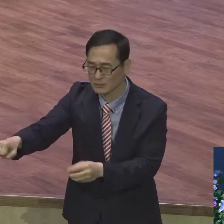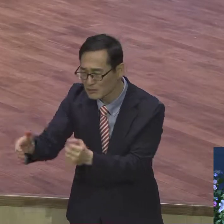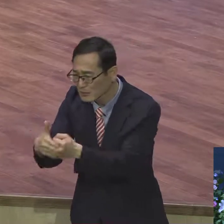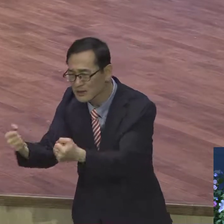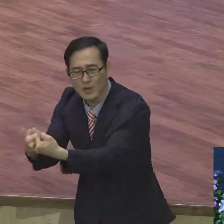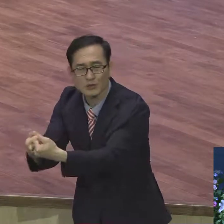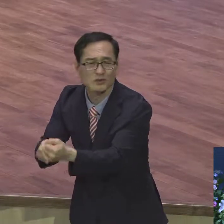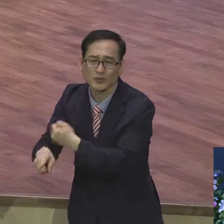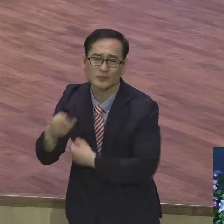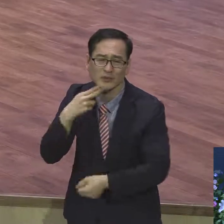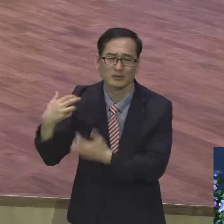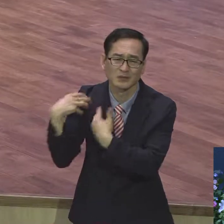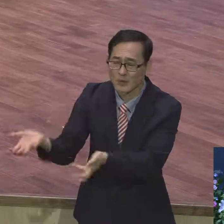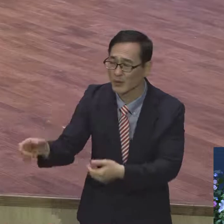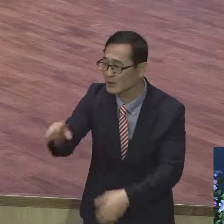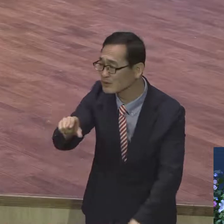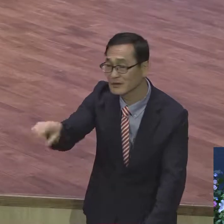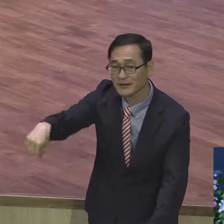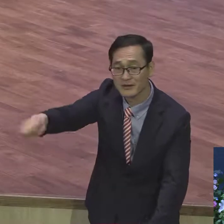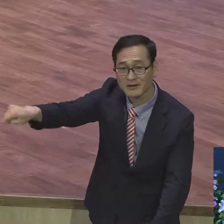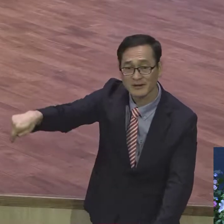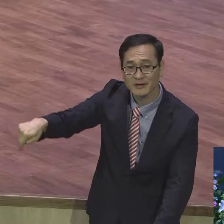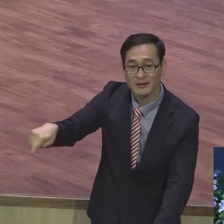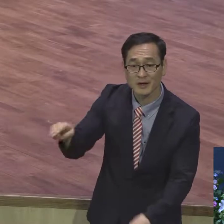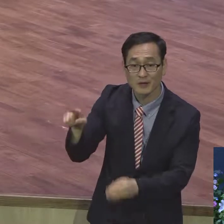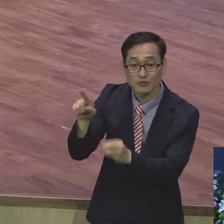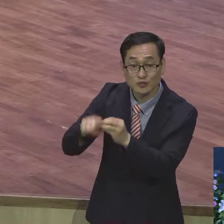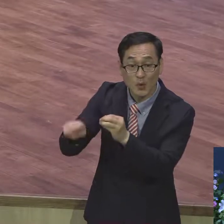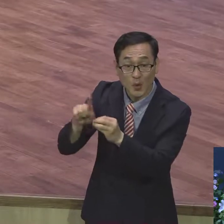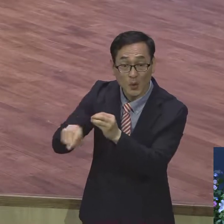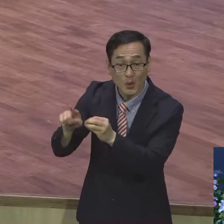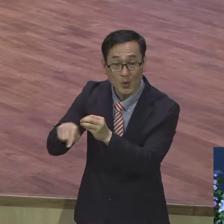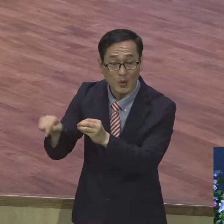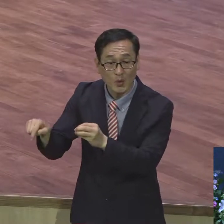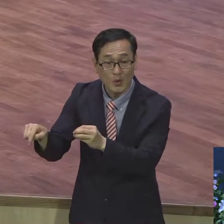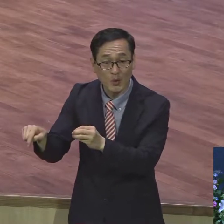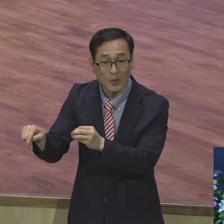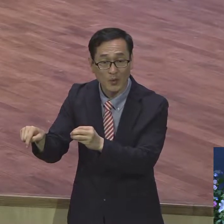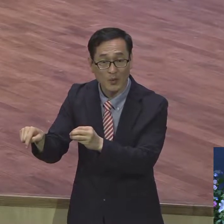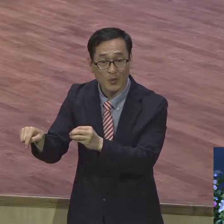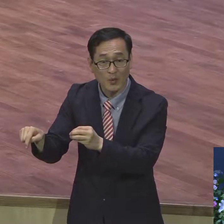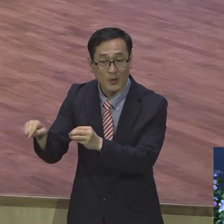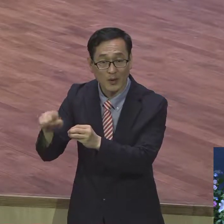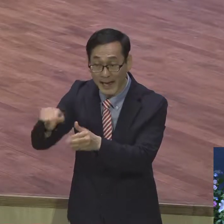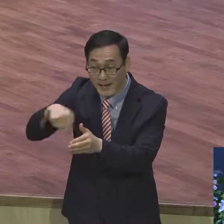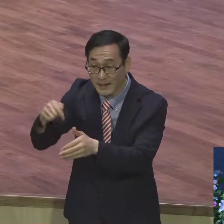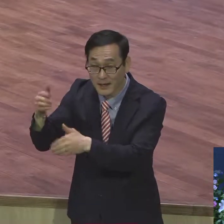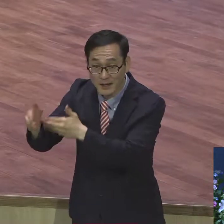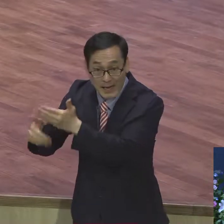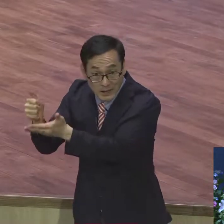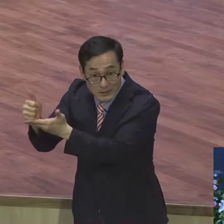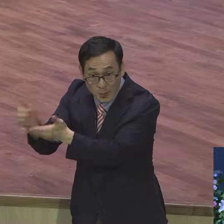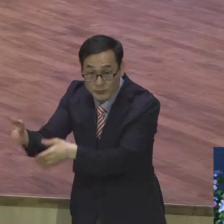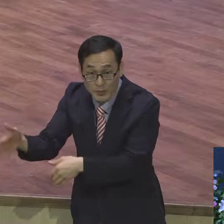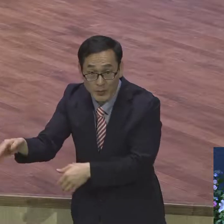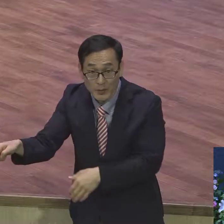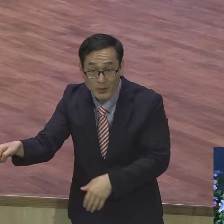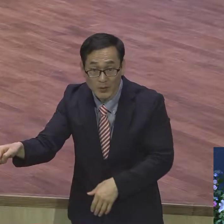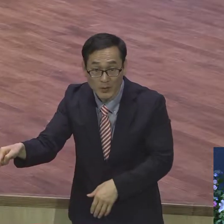불교 불교 자체는 하나는 신이 없잖아요. 불교 자체는 그건 인정했잖아요. 불교는